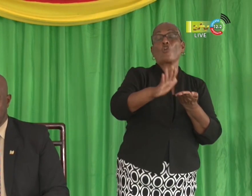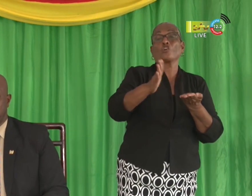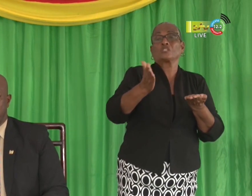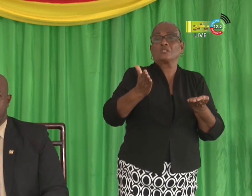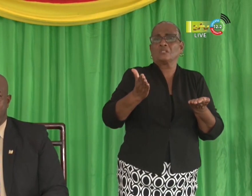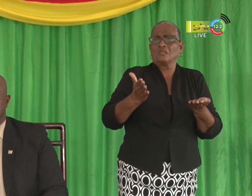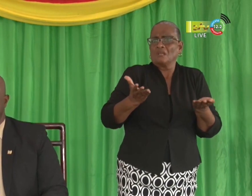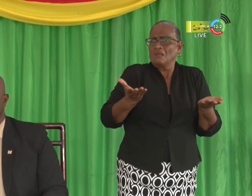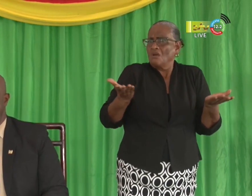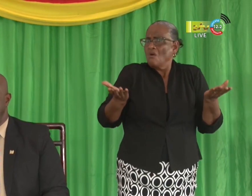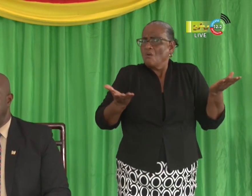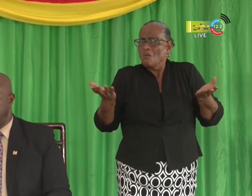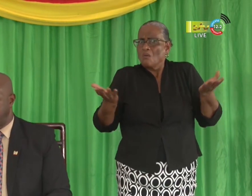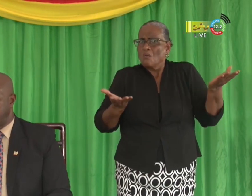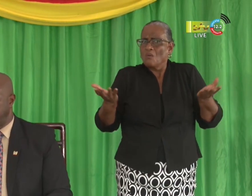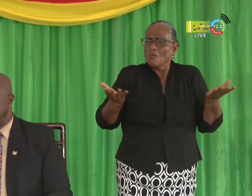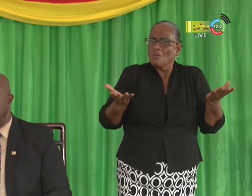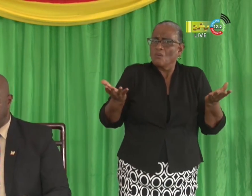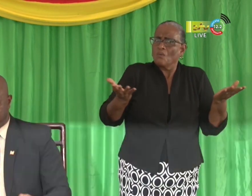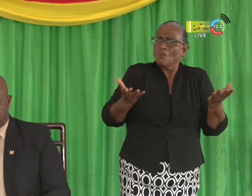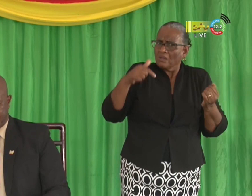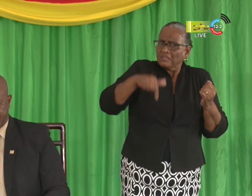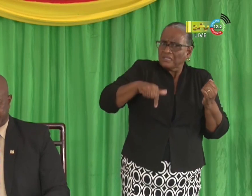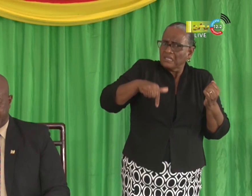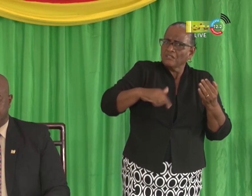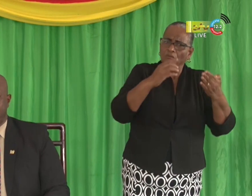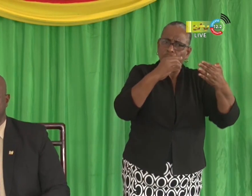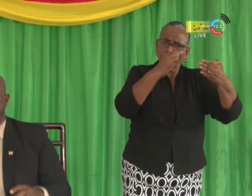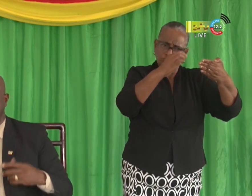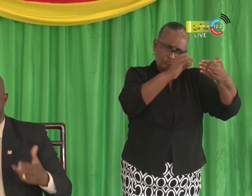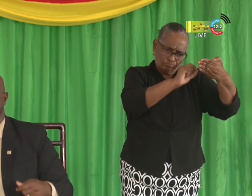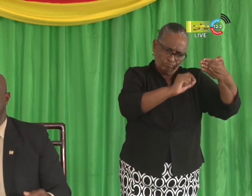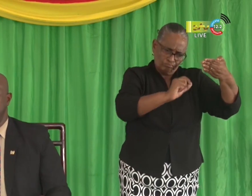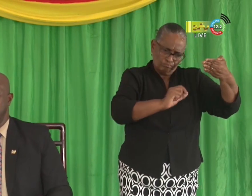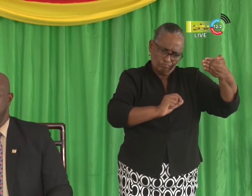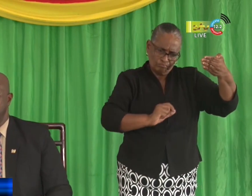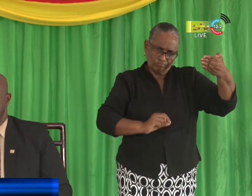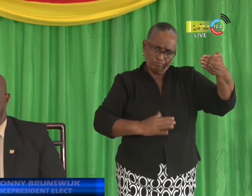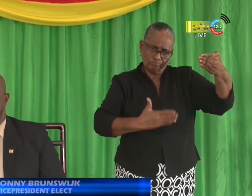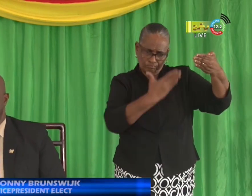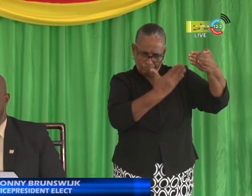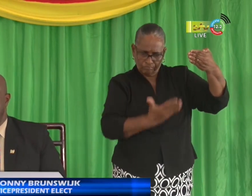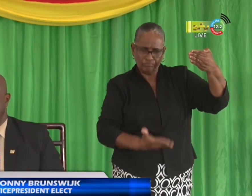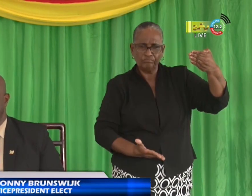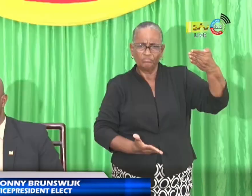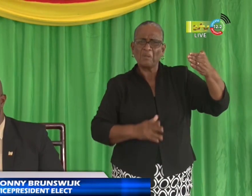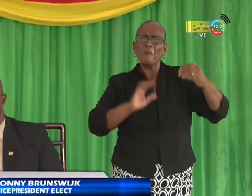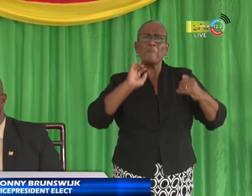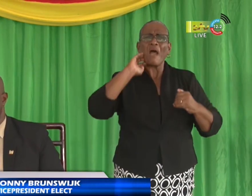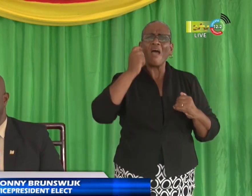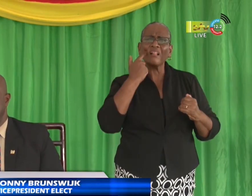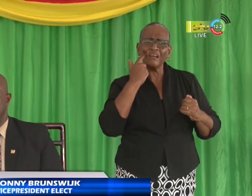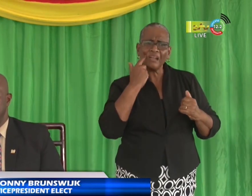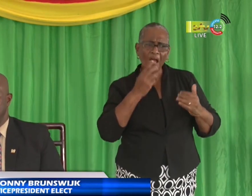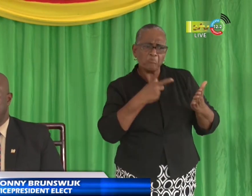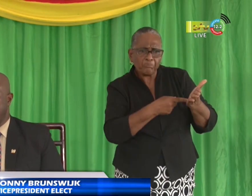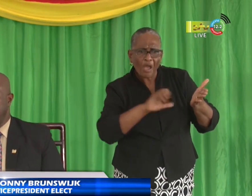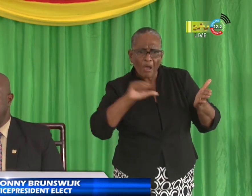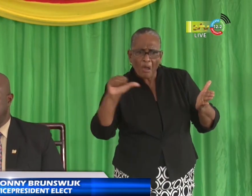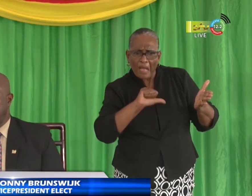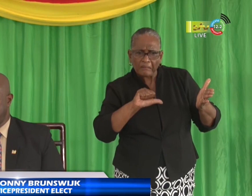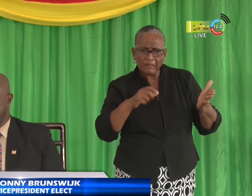Dus dat zijn schulden, maar in ieder geval die dingen worden op een rij gezet, maar elke dag komen we nog schulden tegen.